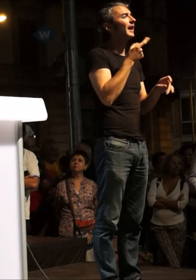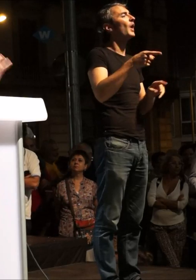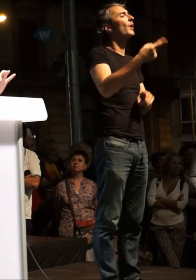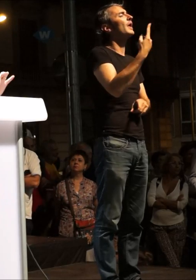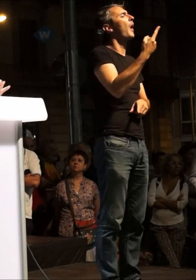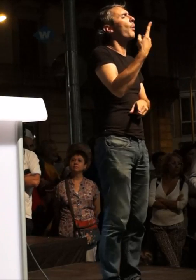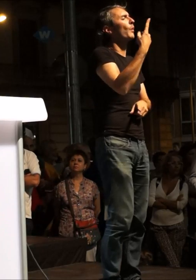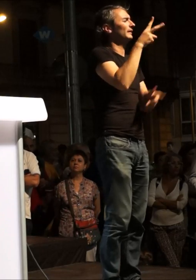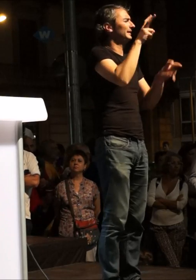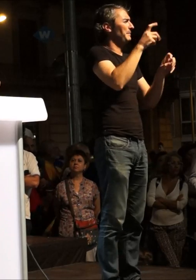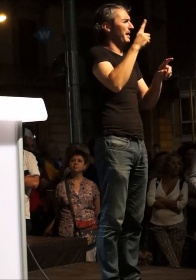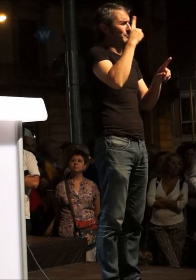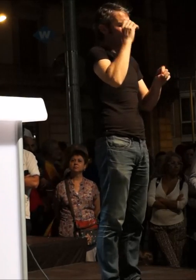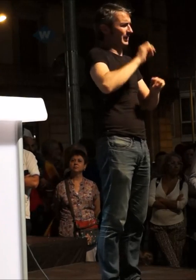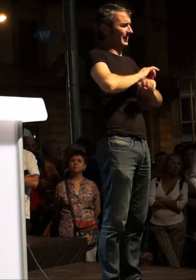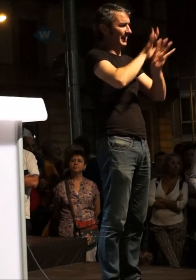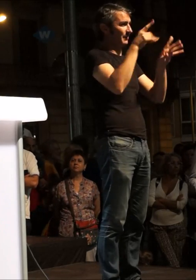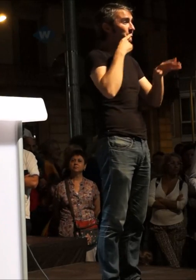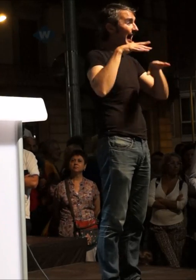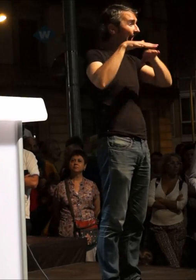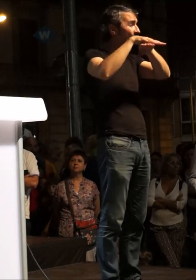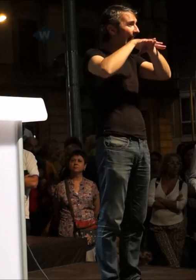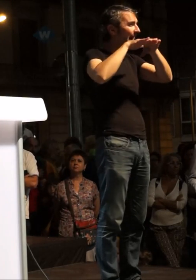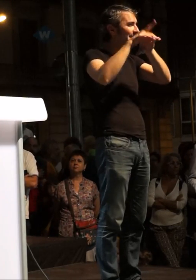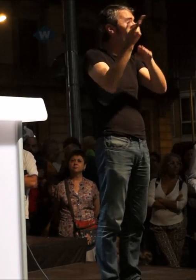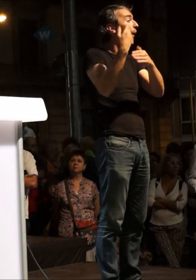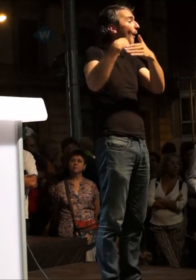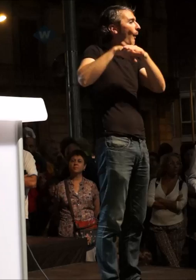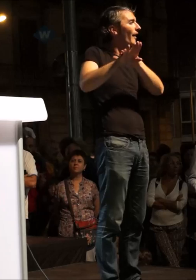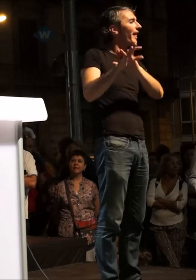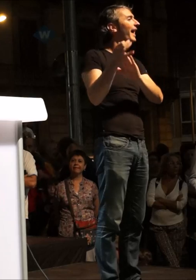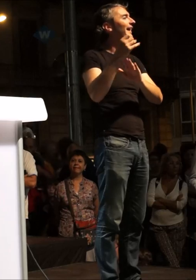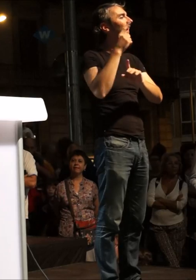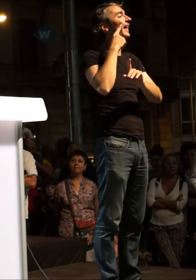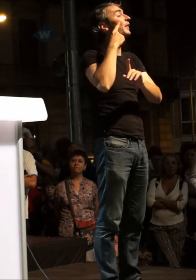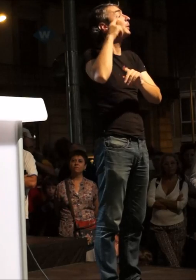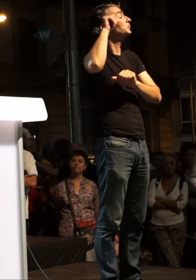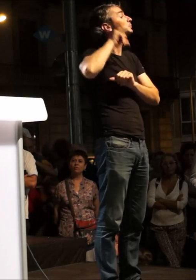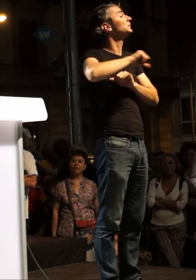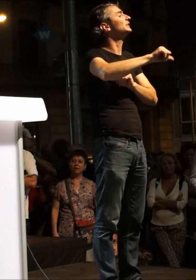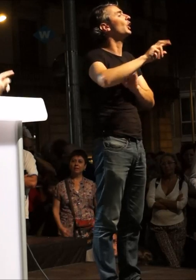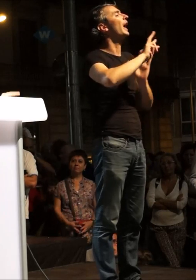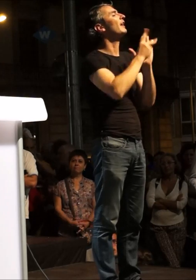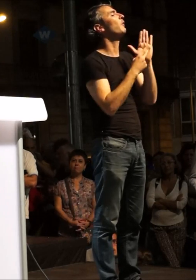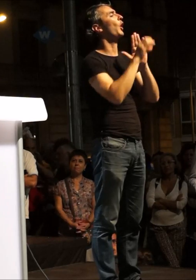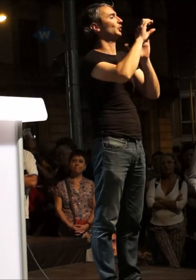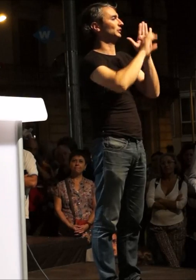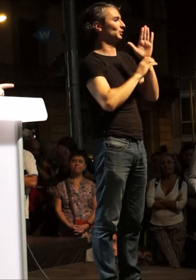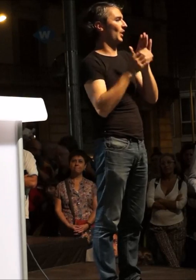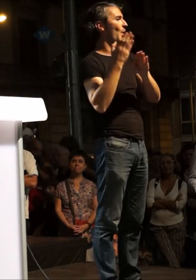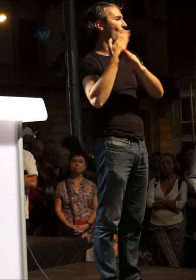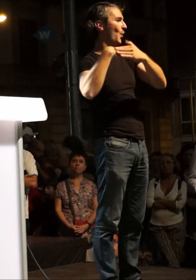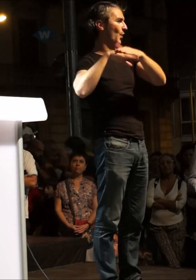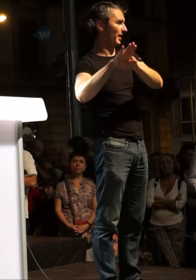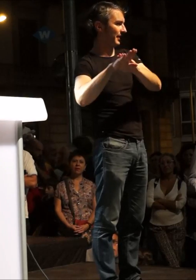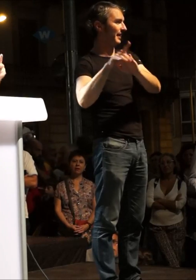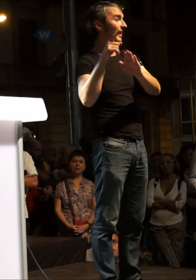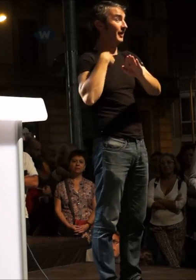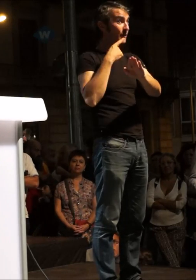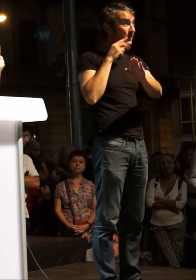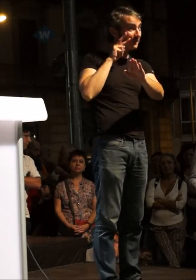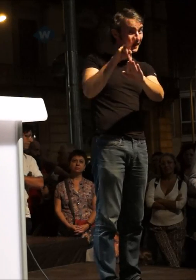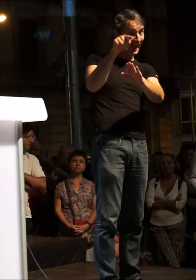una cosa òbvia, que és que l'Estat es guarda la recàmera, la reforma constitucional, lloc cap a on voldrà reconduir